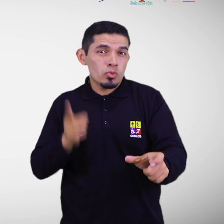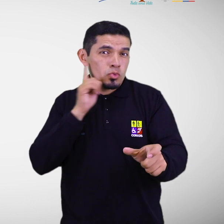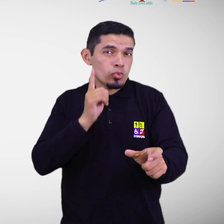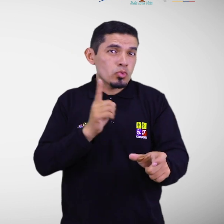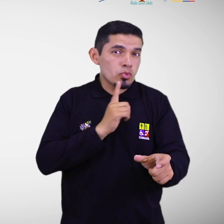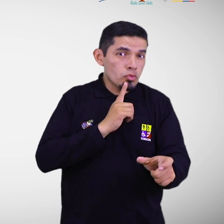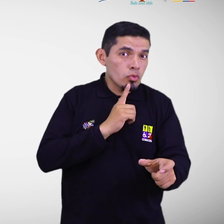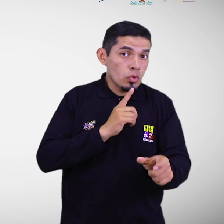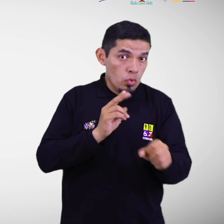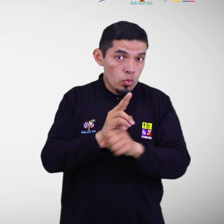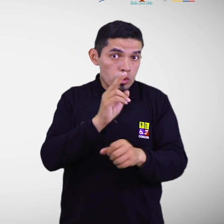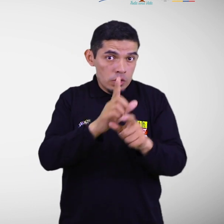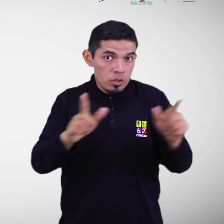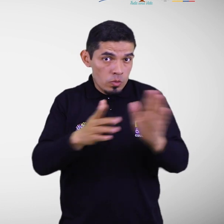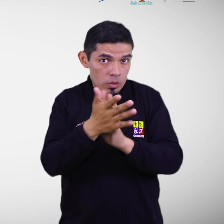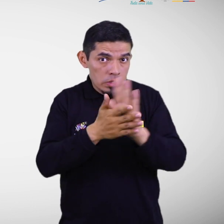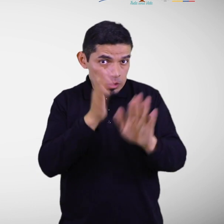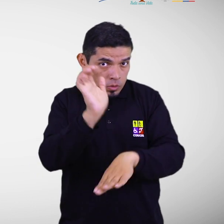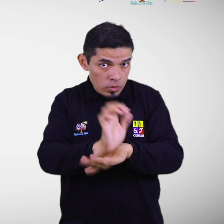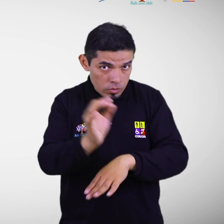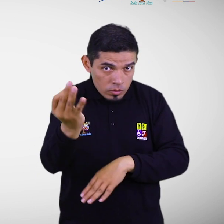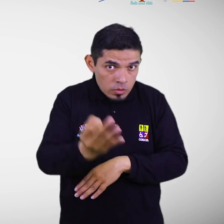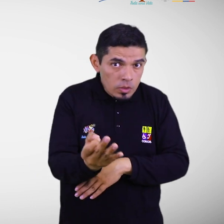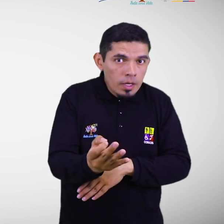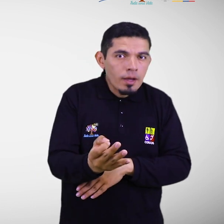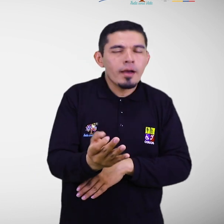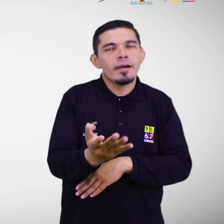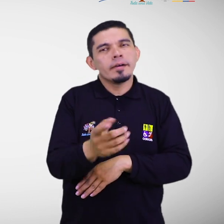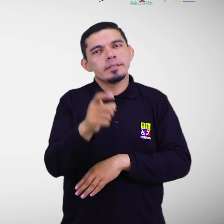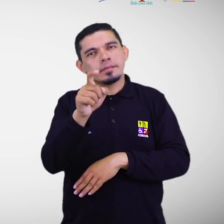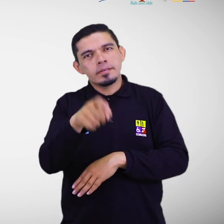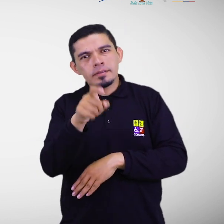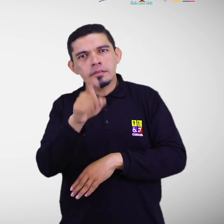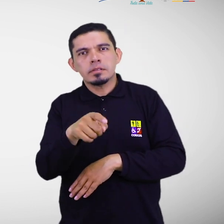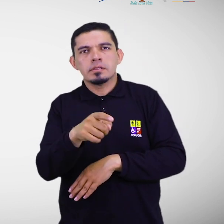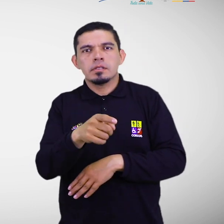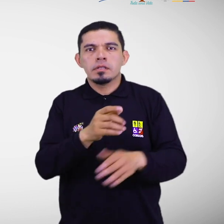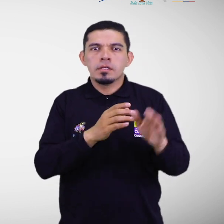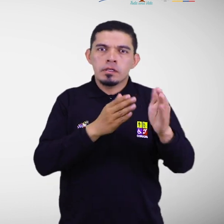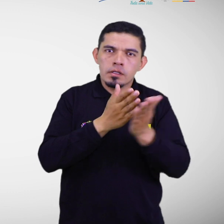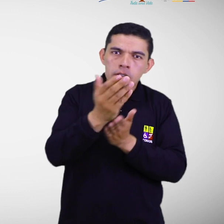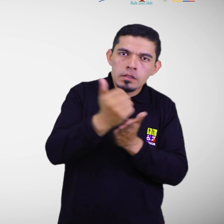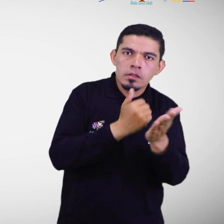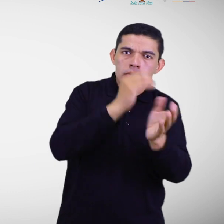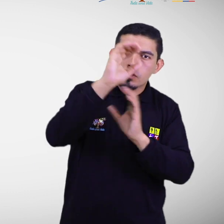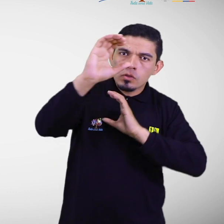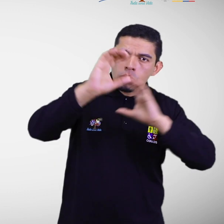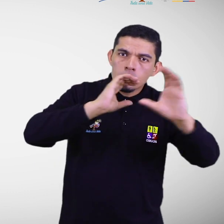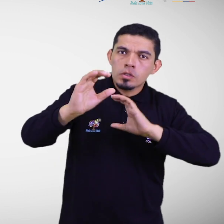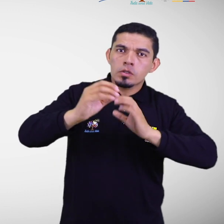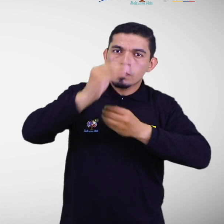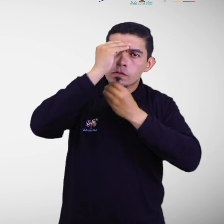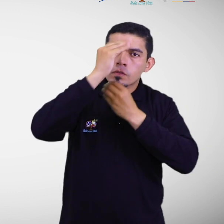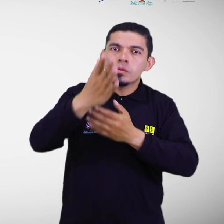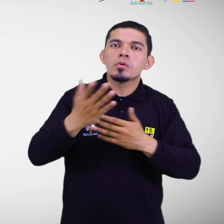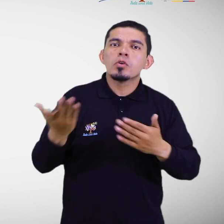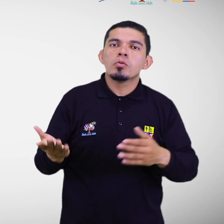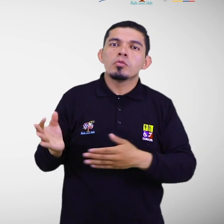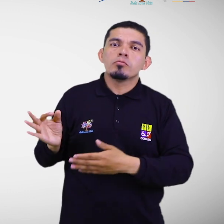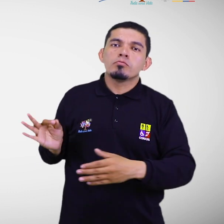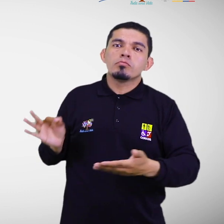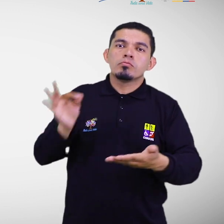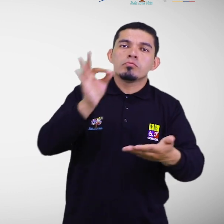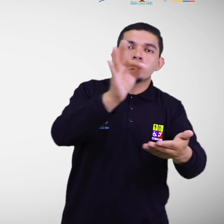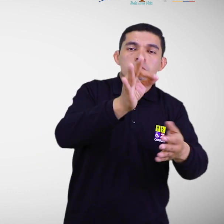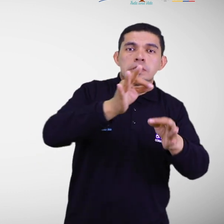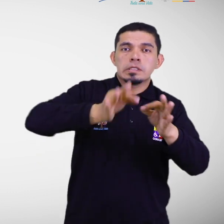usuarias de la lengua de señas ecuatoriana. Se deberá facilitar su acceso a la información y comunicación mediante la presencia